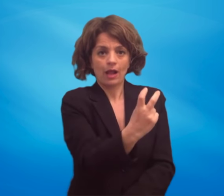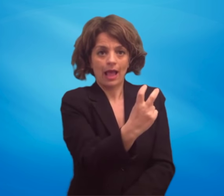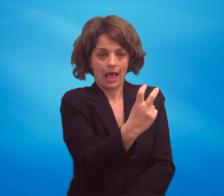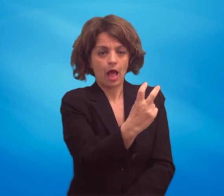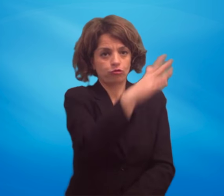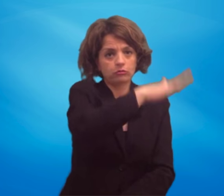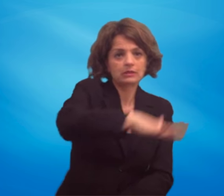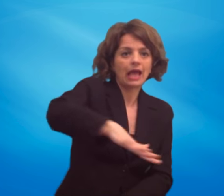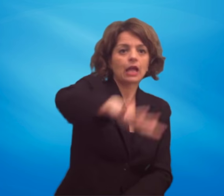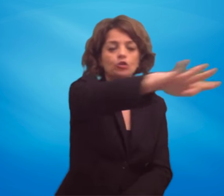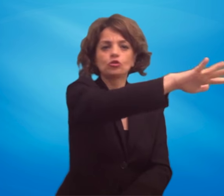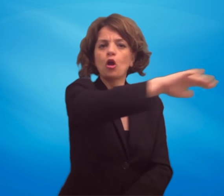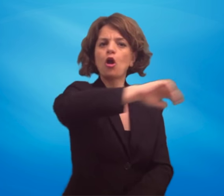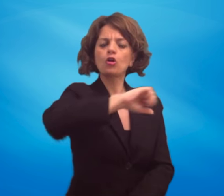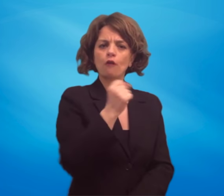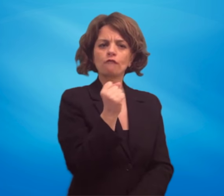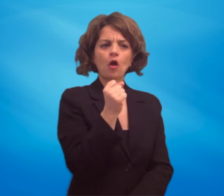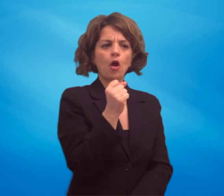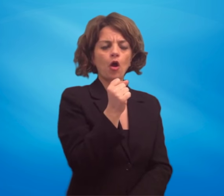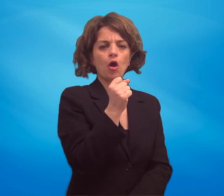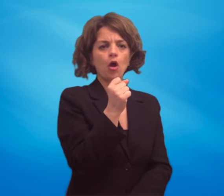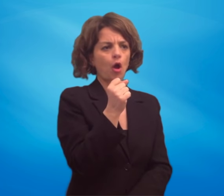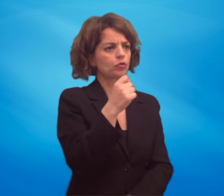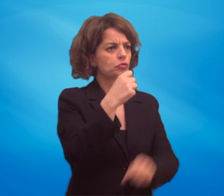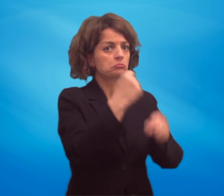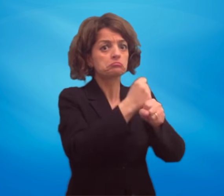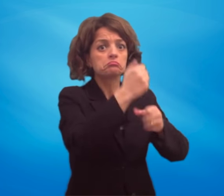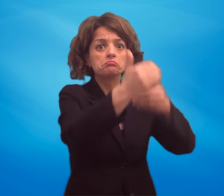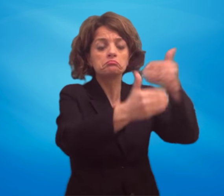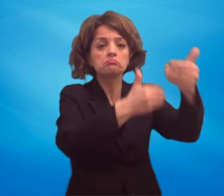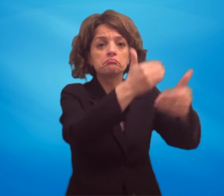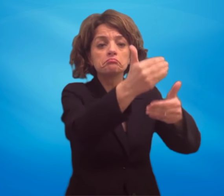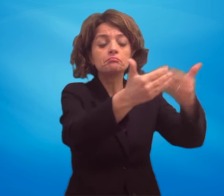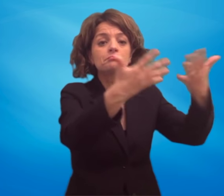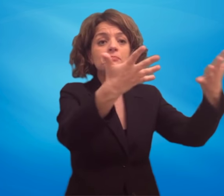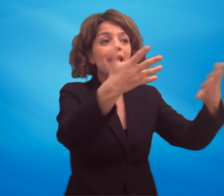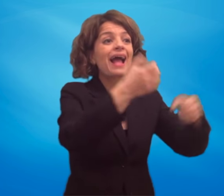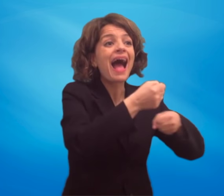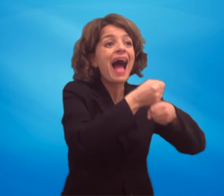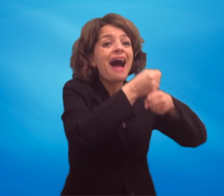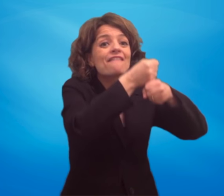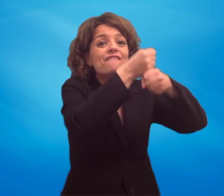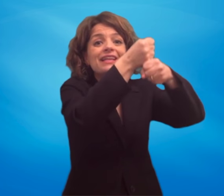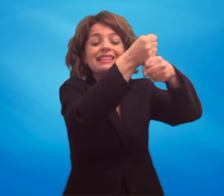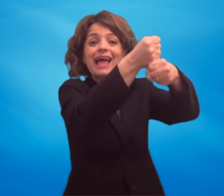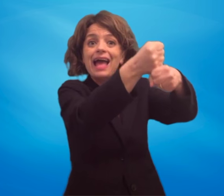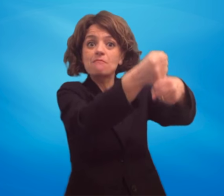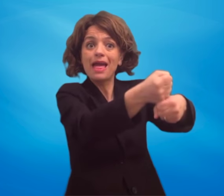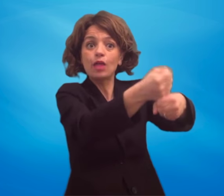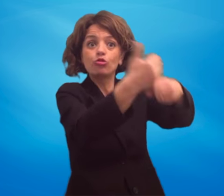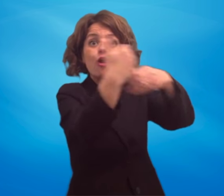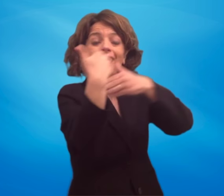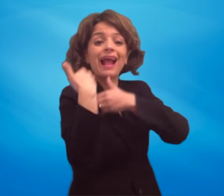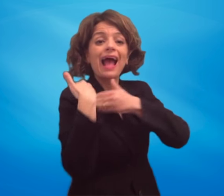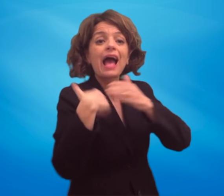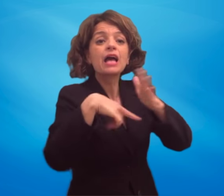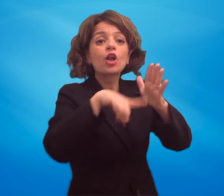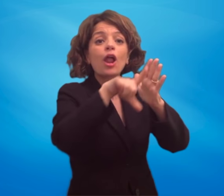per un'asserita consulenza che non risulta essere mai stata affidata allo stesso e deliberata